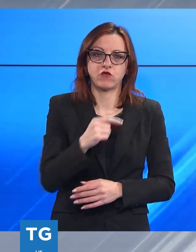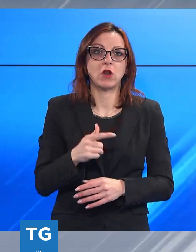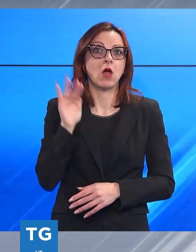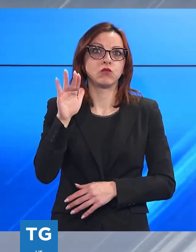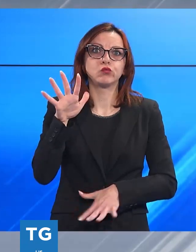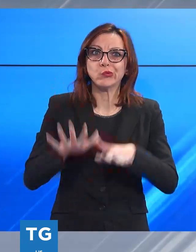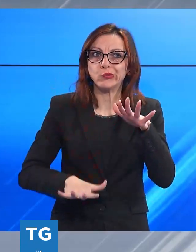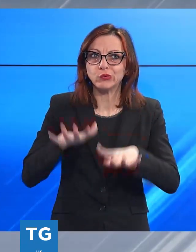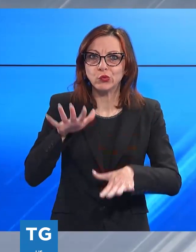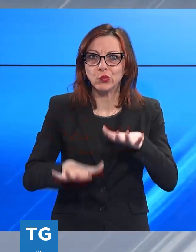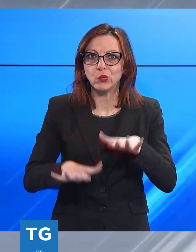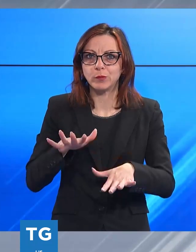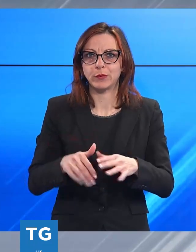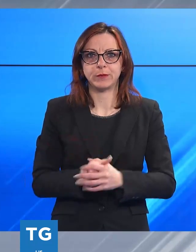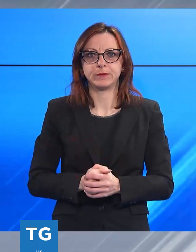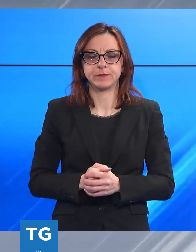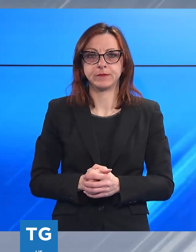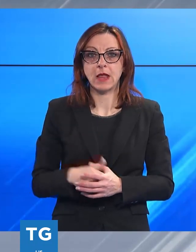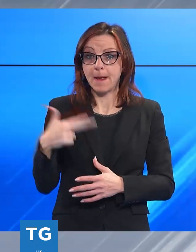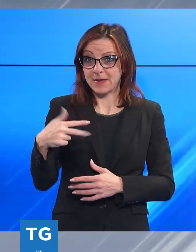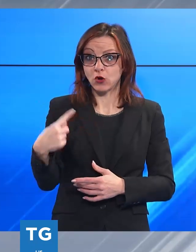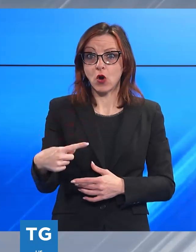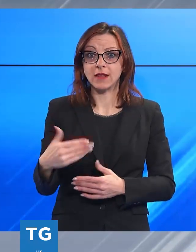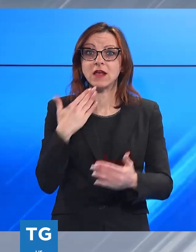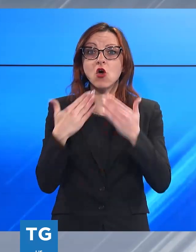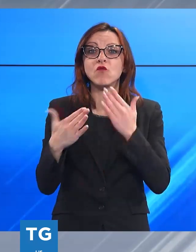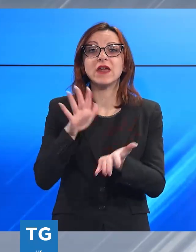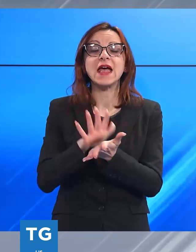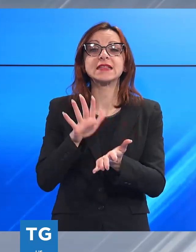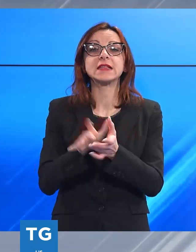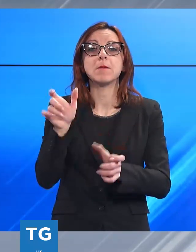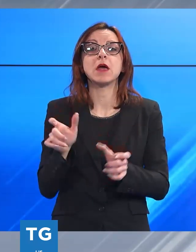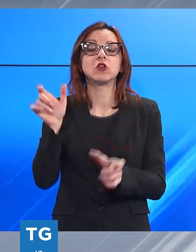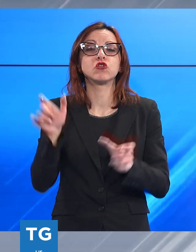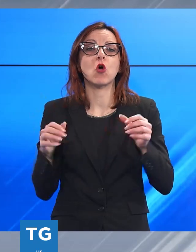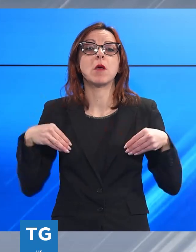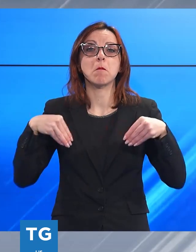interroga sulla prossima stagione. Mercoledì, conferenza stampa, aperta al pubblico.